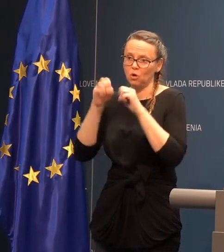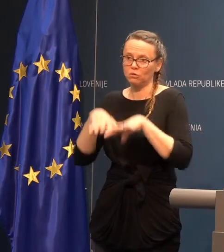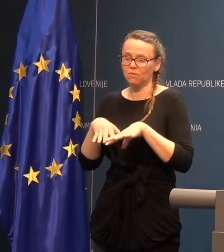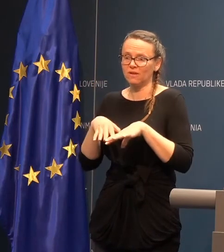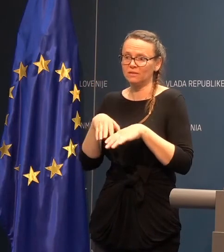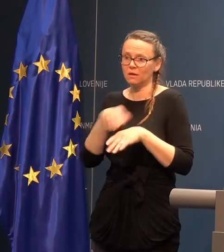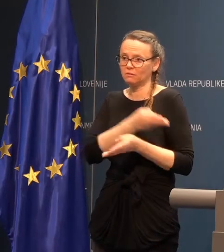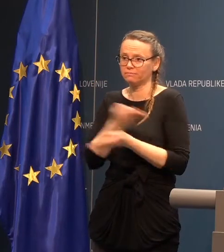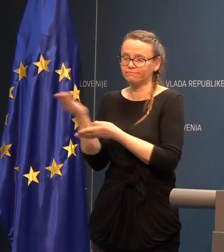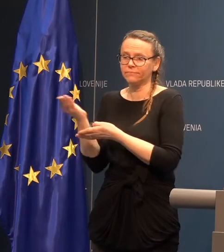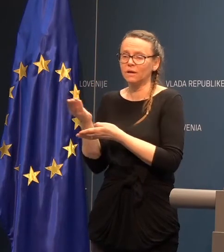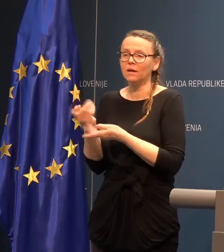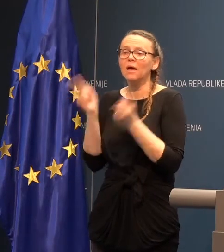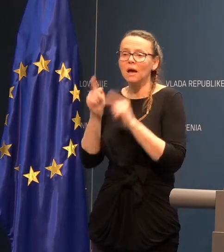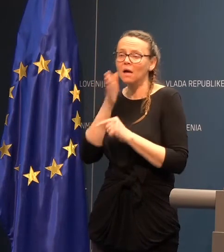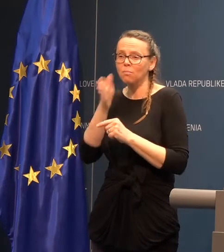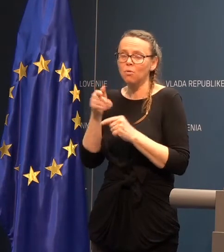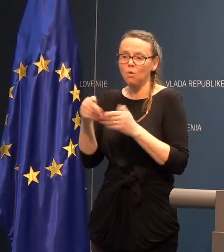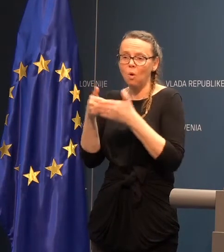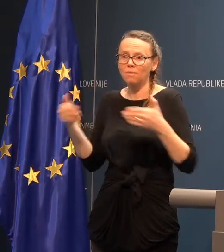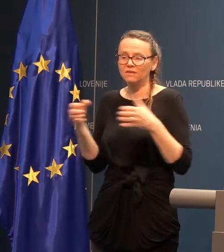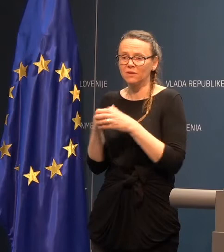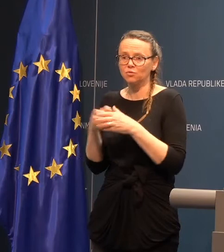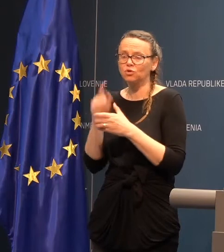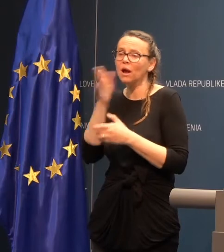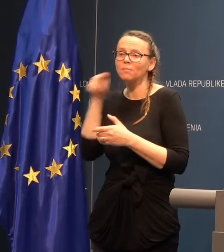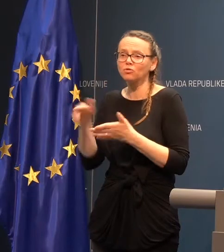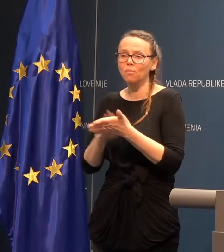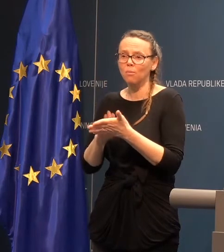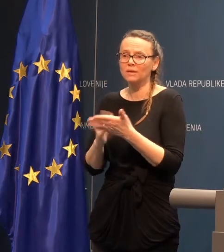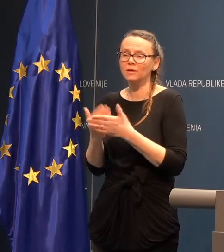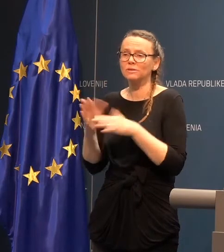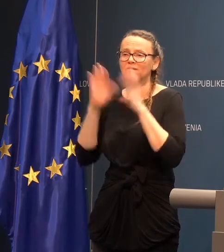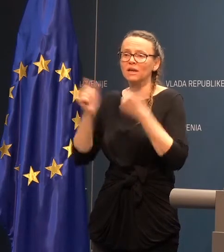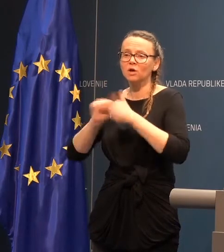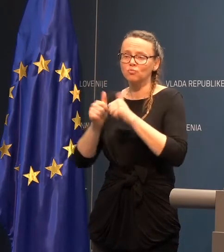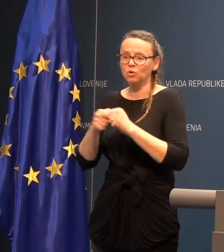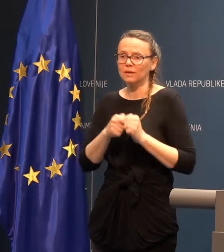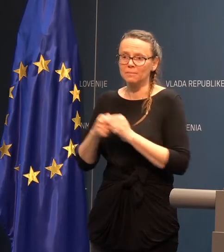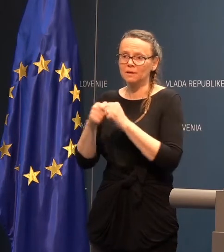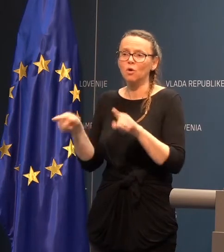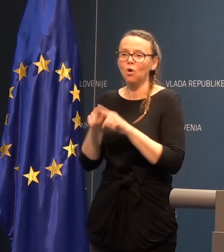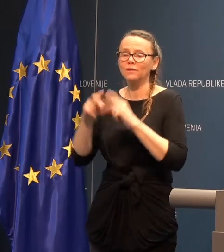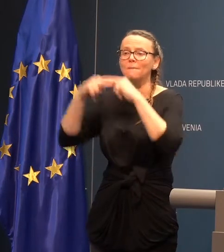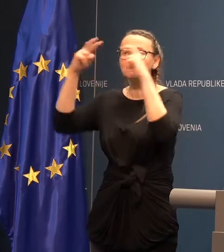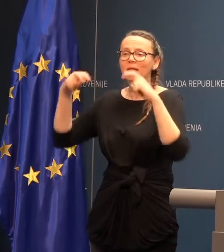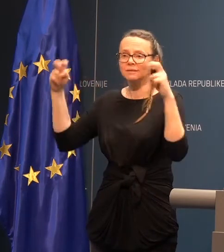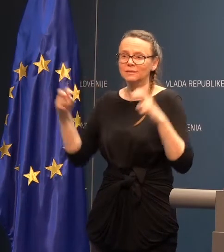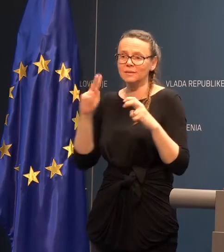pomenilo za velike športne preveditev kot planica?